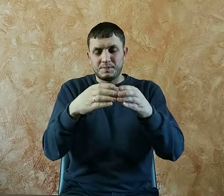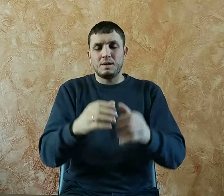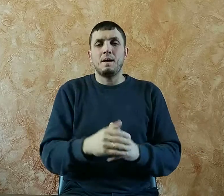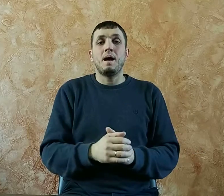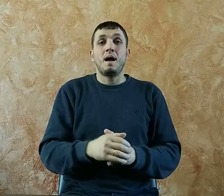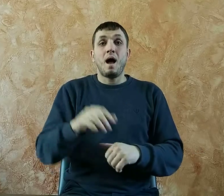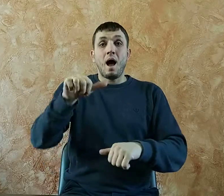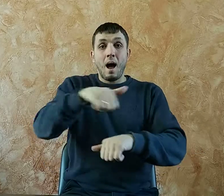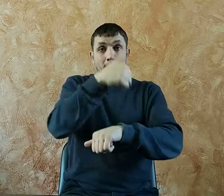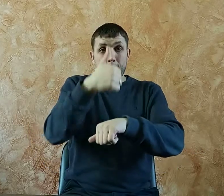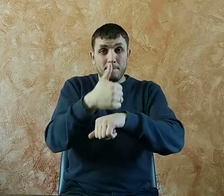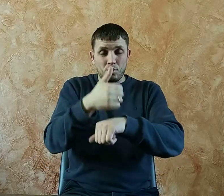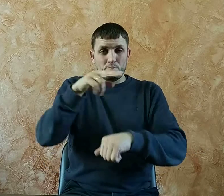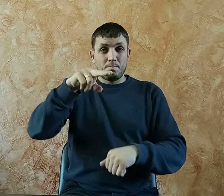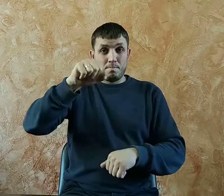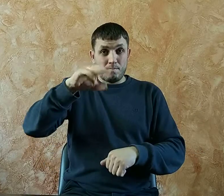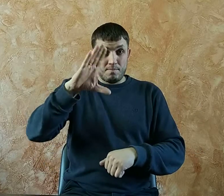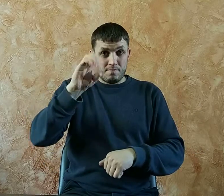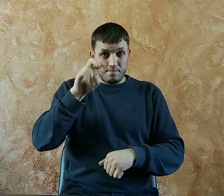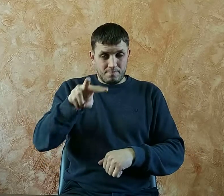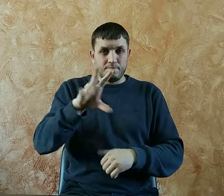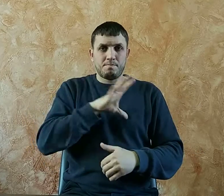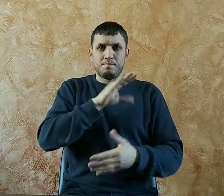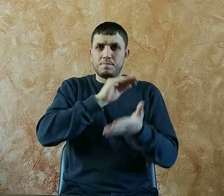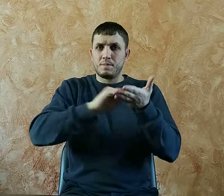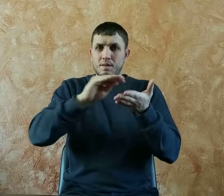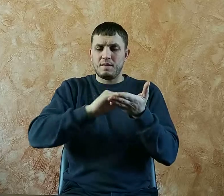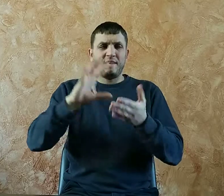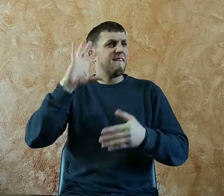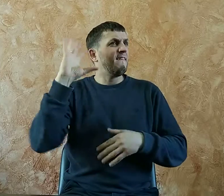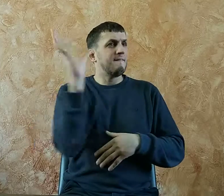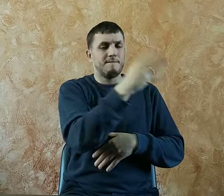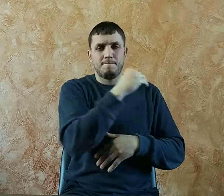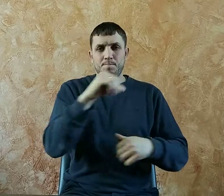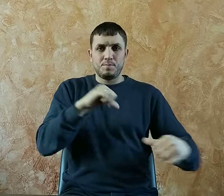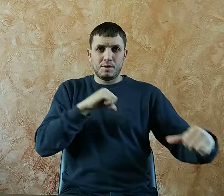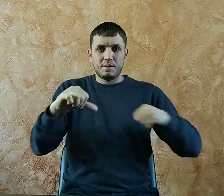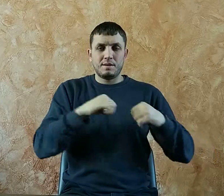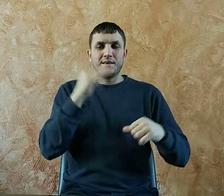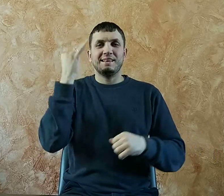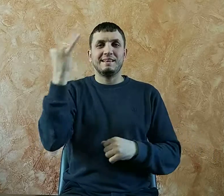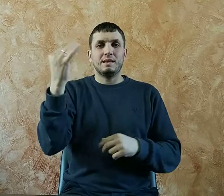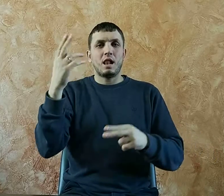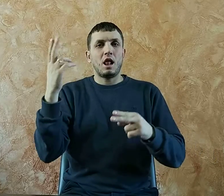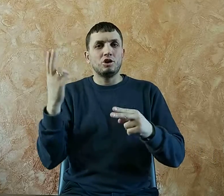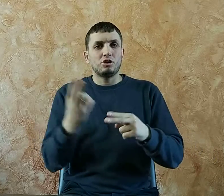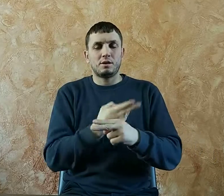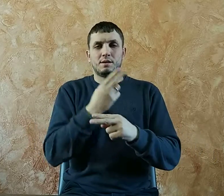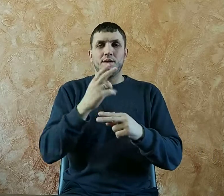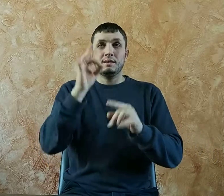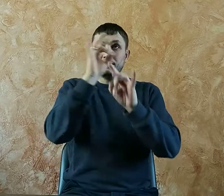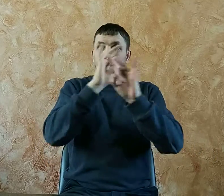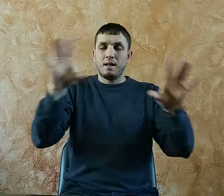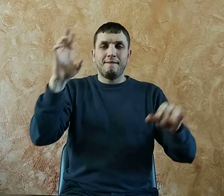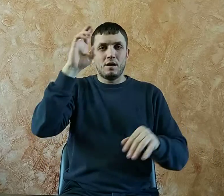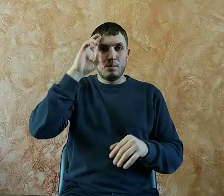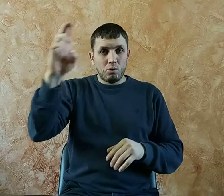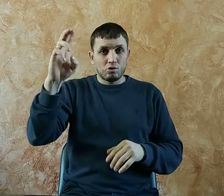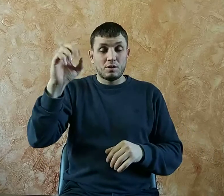Павел писал, все согрешили и лишены славы Божьей. Адам и Ева